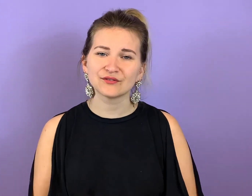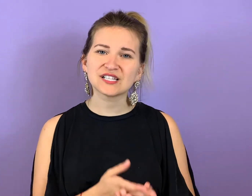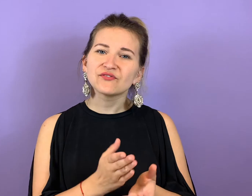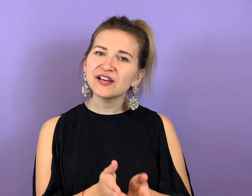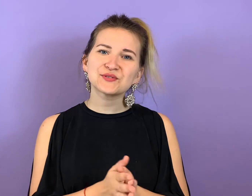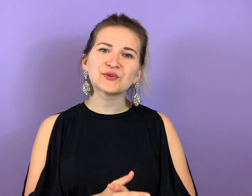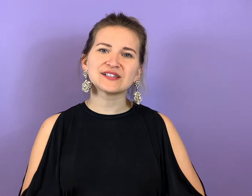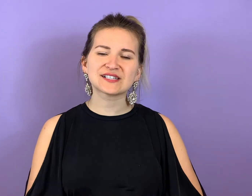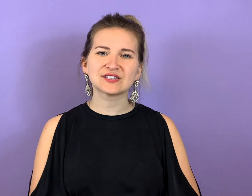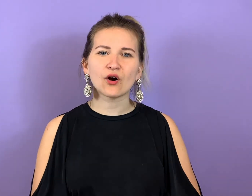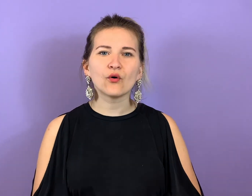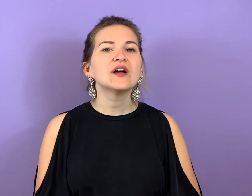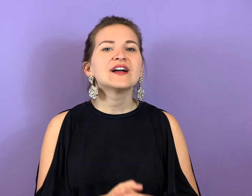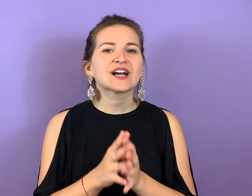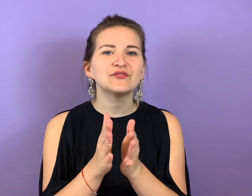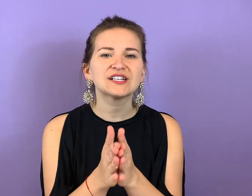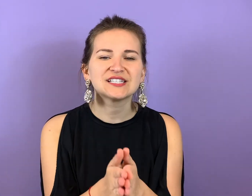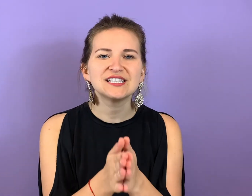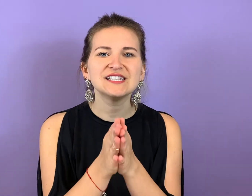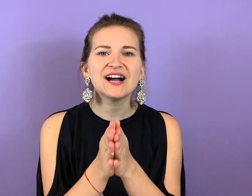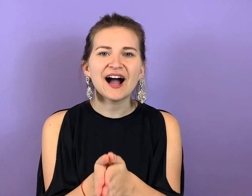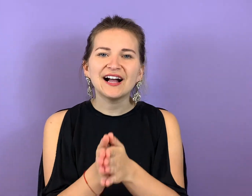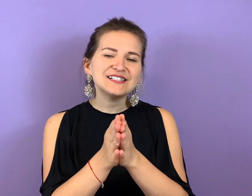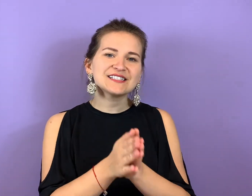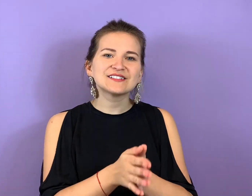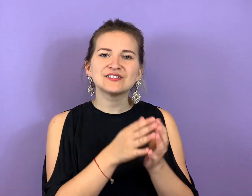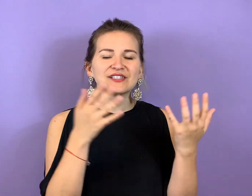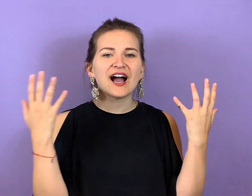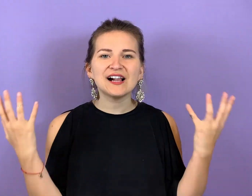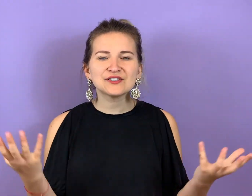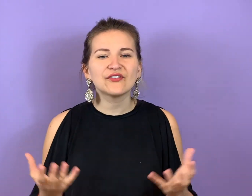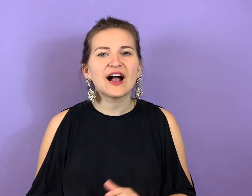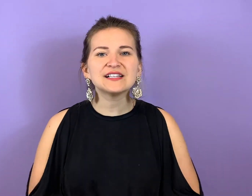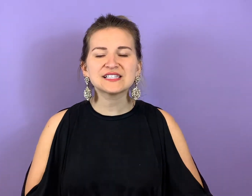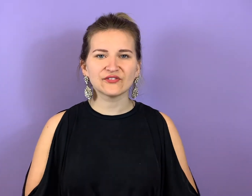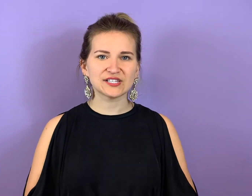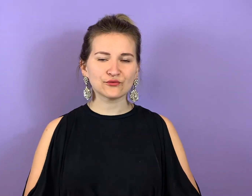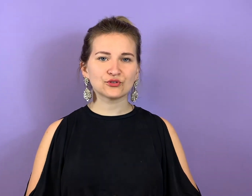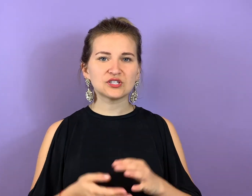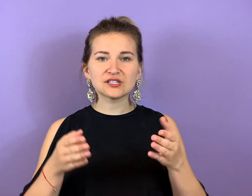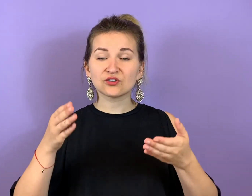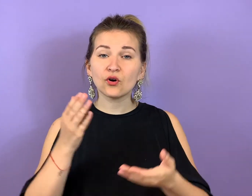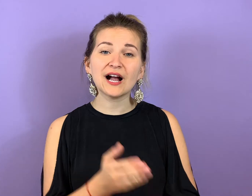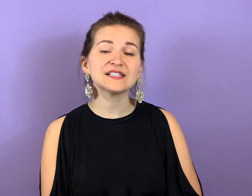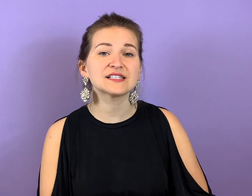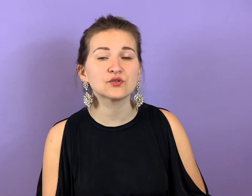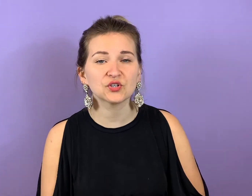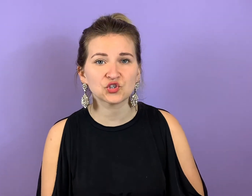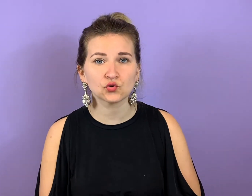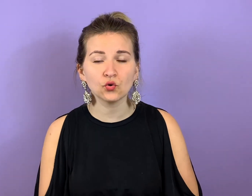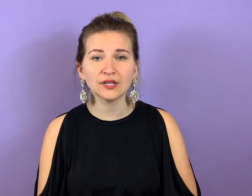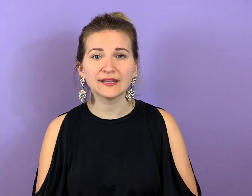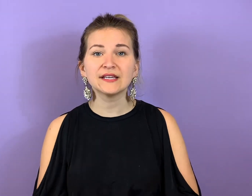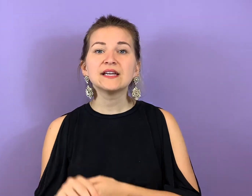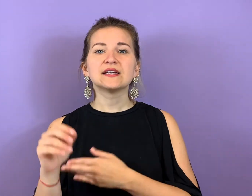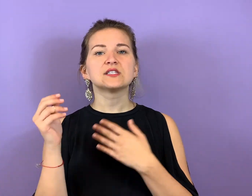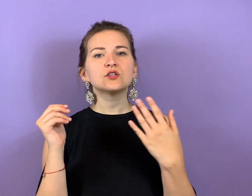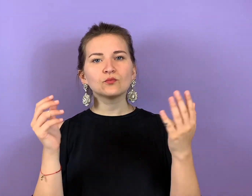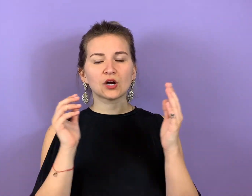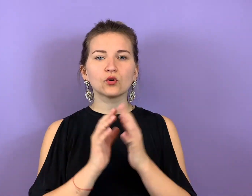Und das weißt du ganz genau. Reflektier alte Verhaltensweisen von dir, guck alte Situationen an, in denen du mal Glück